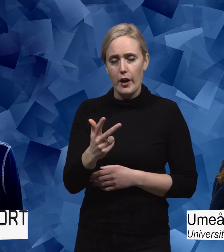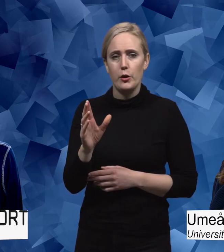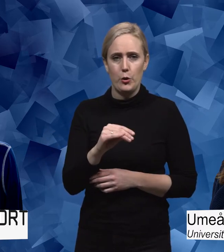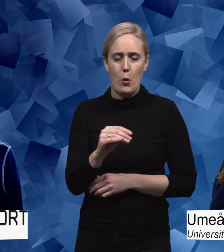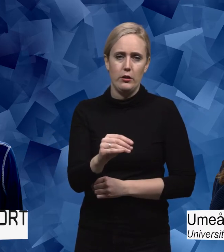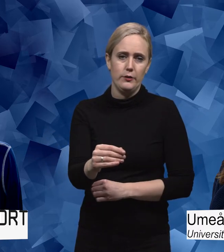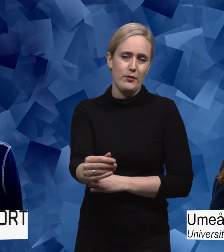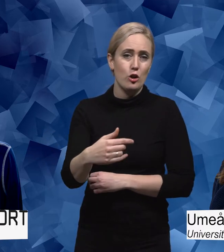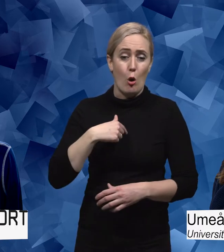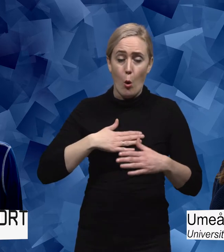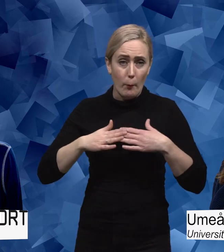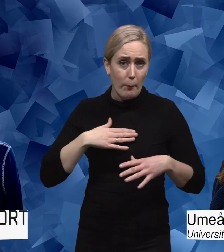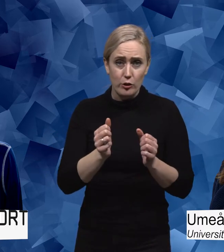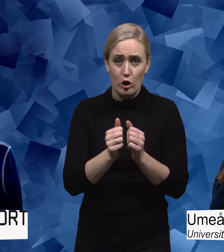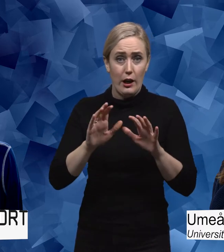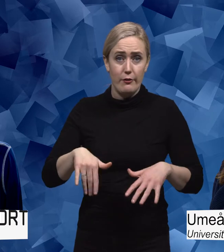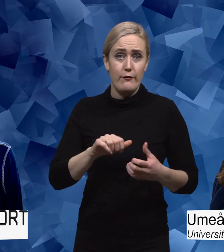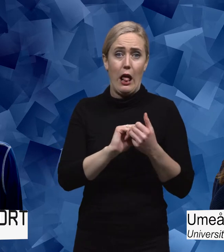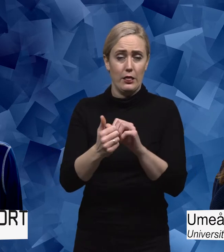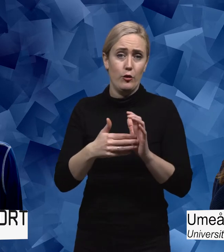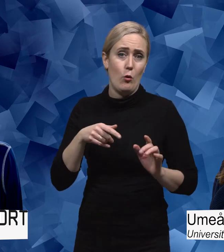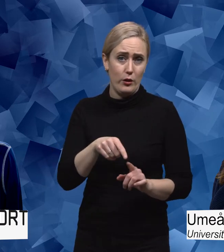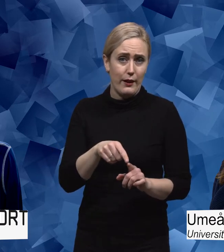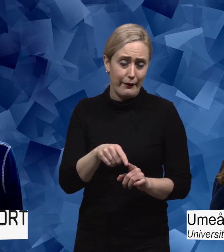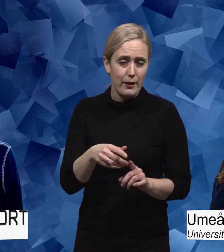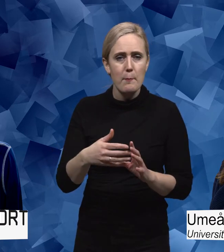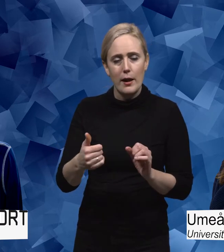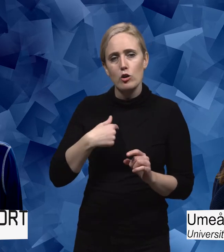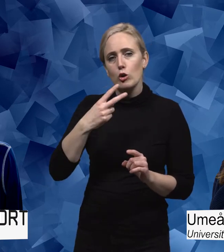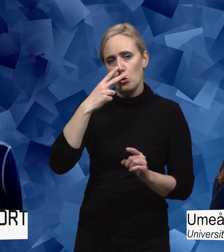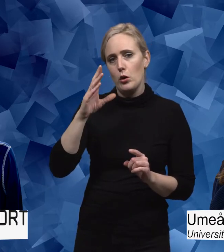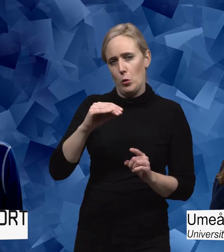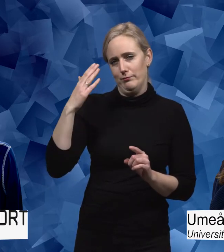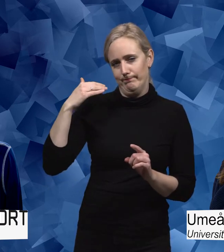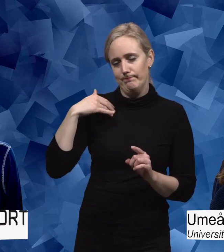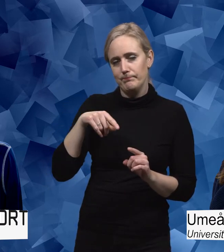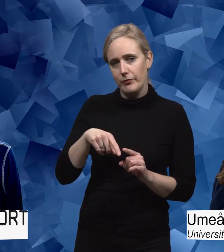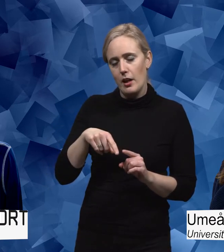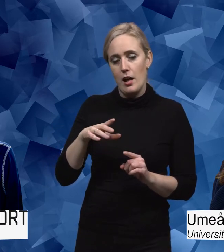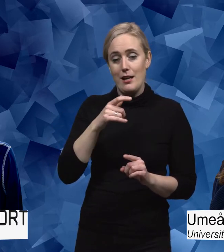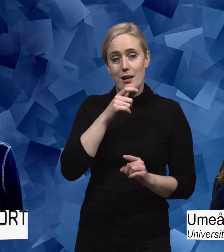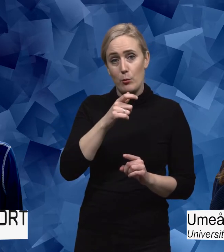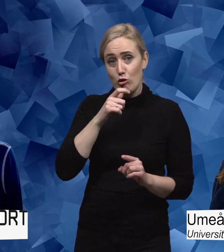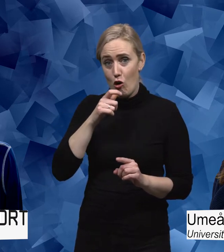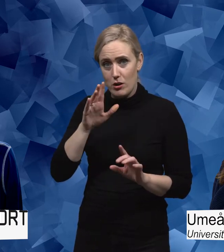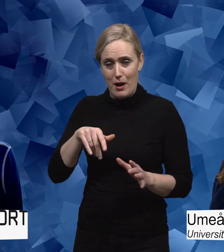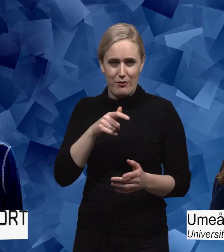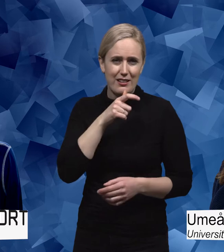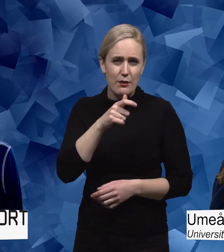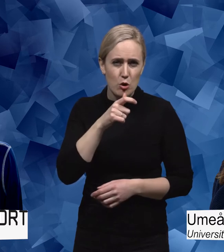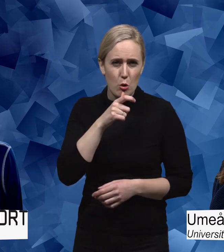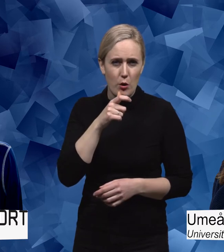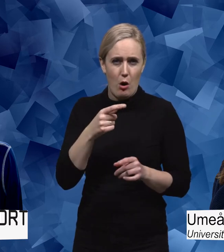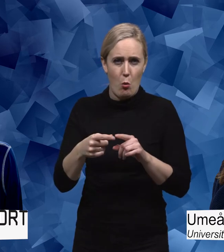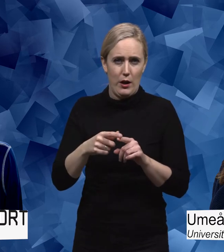också att, förhoppningsvis har ju saker och ting förändrats sedan dess, men då såg jag också att när reportage gjordes där man intervjuade parasportarna,